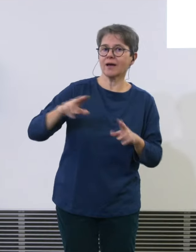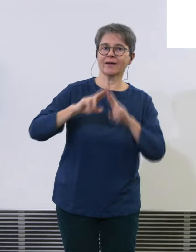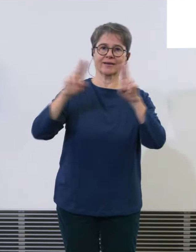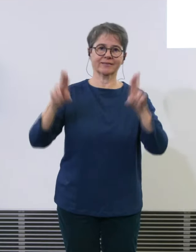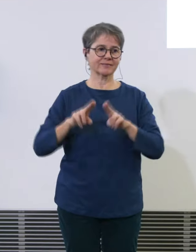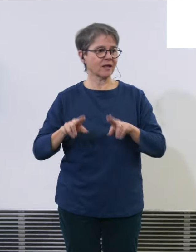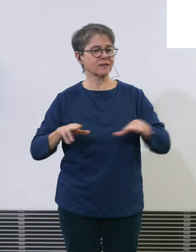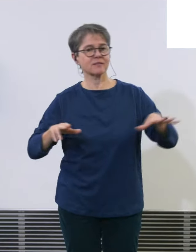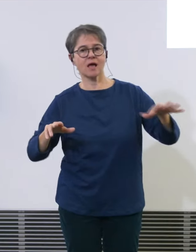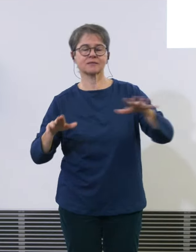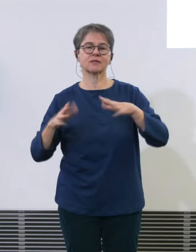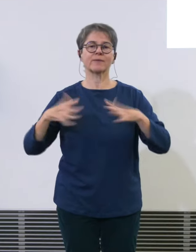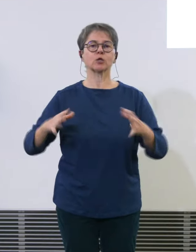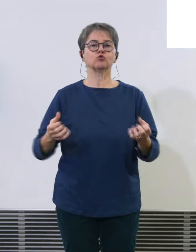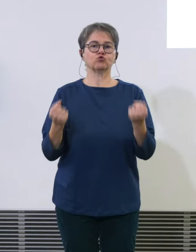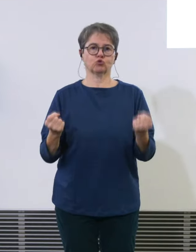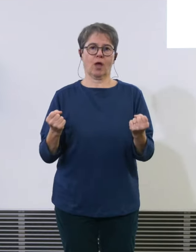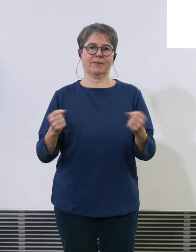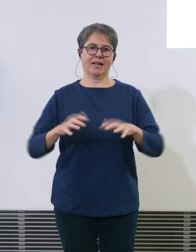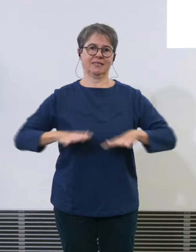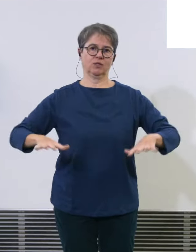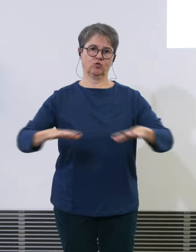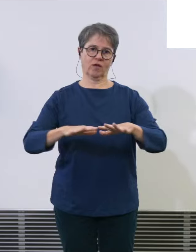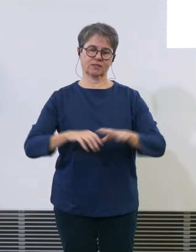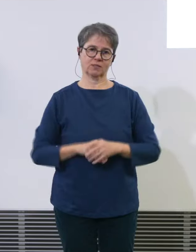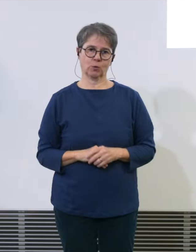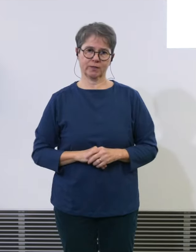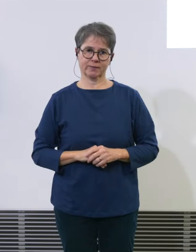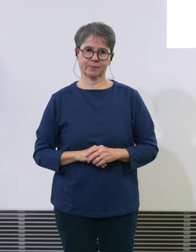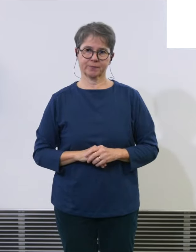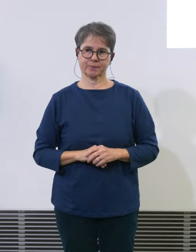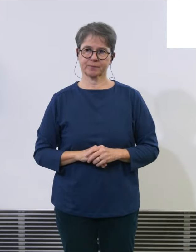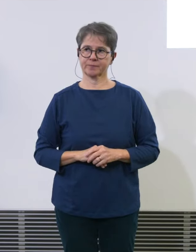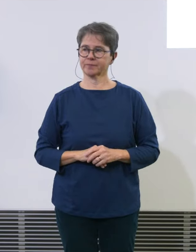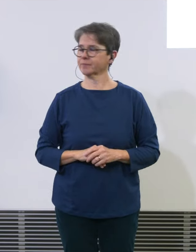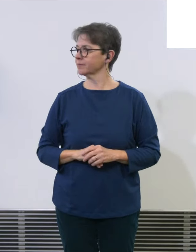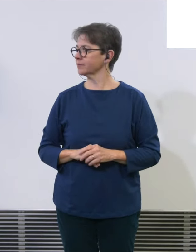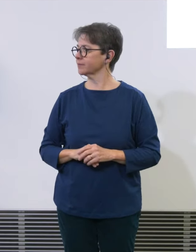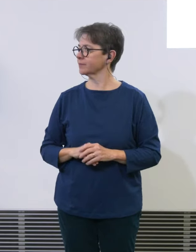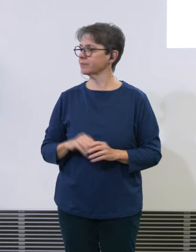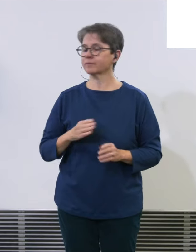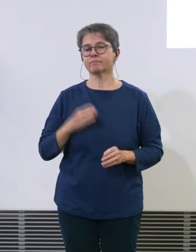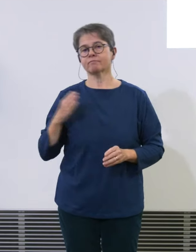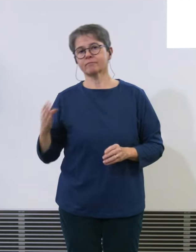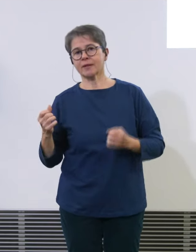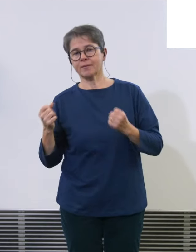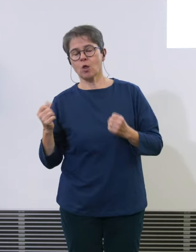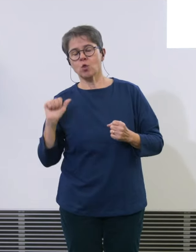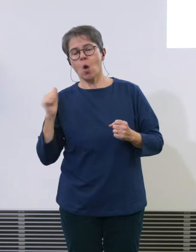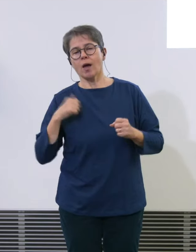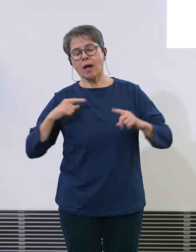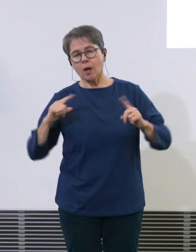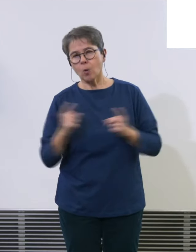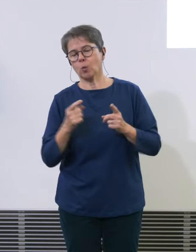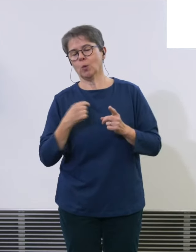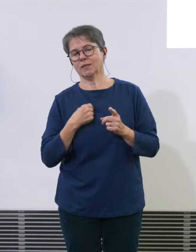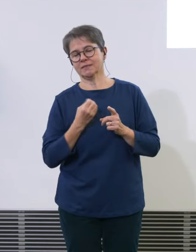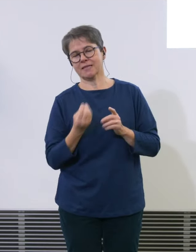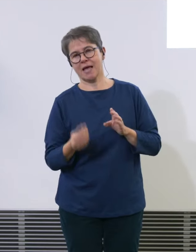stabilere Situationen überkommen vielleicht noch eine kleine Ergänzung wir haben das ja vor allem den Fokus auf die Stabilität also dass der Flugplan durchgeführt